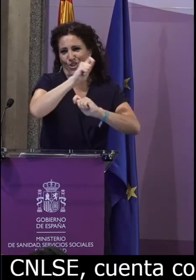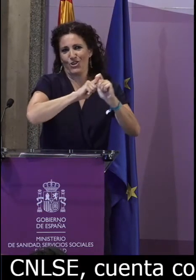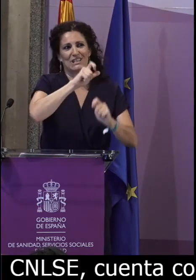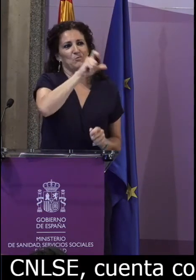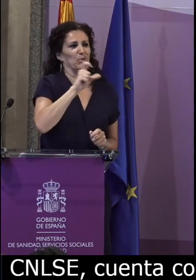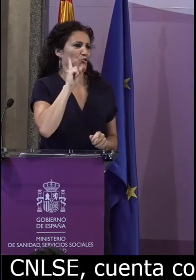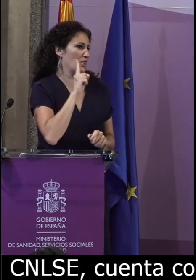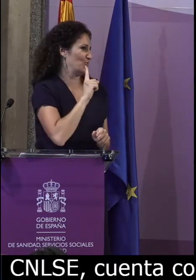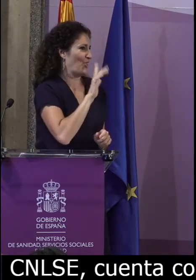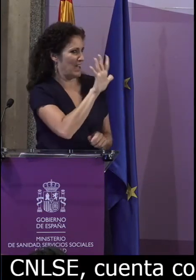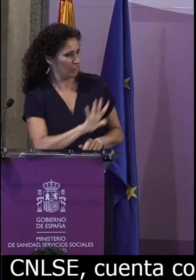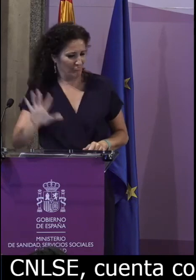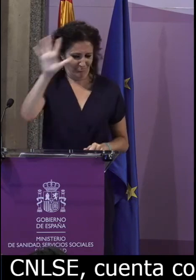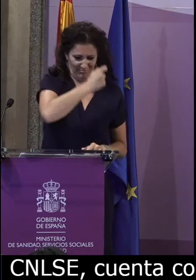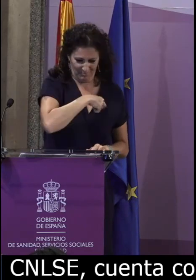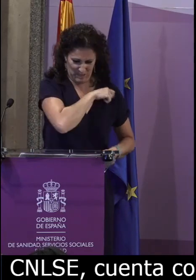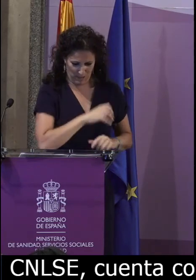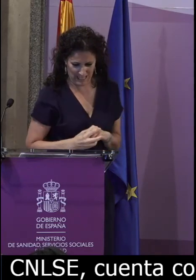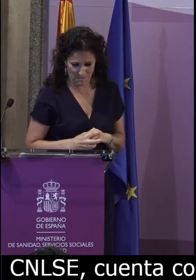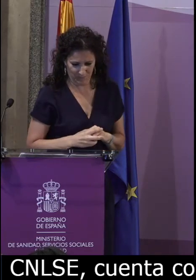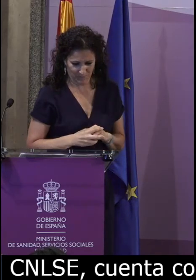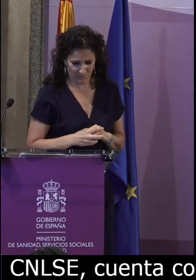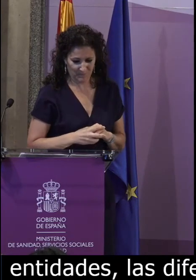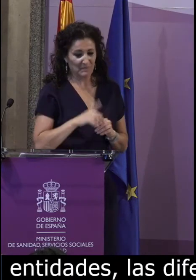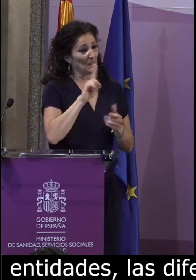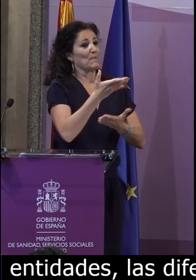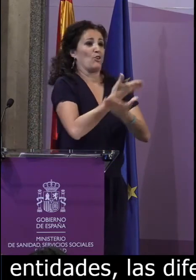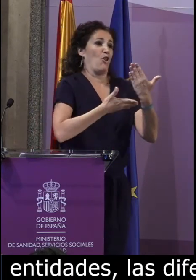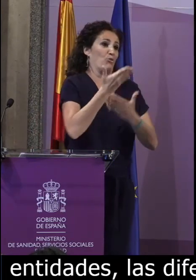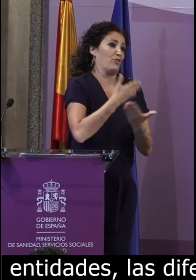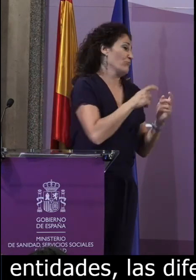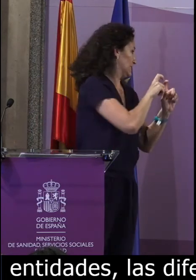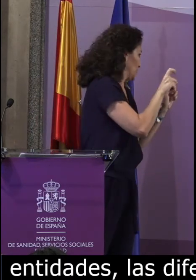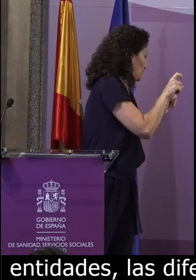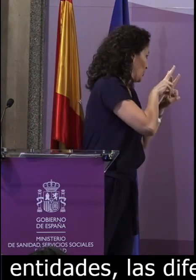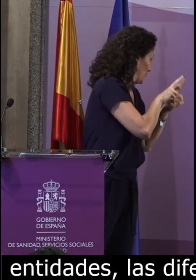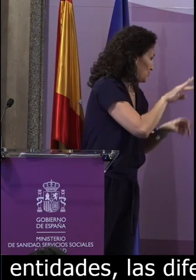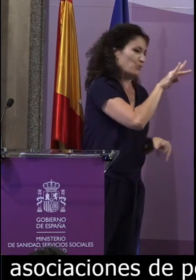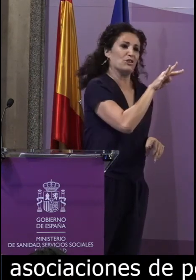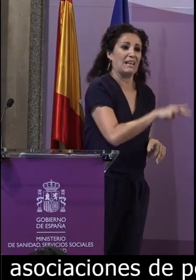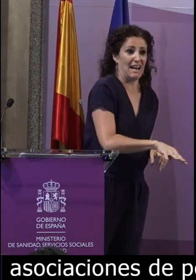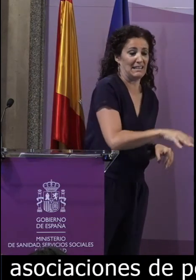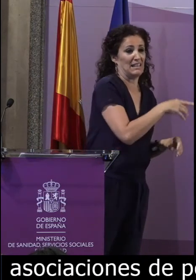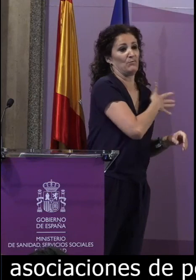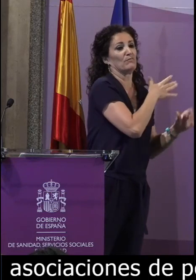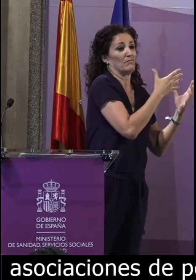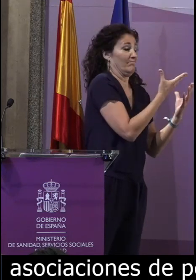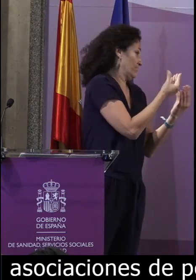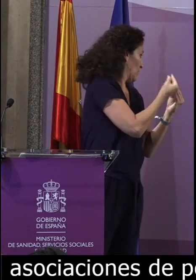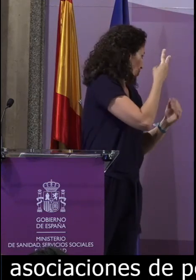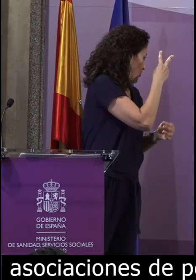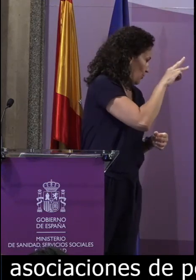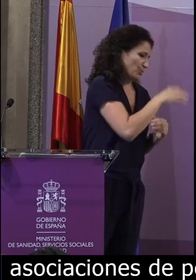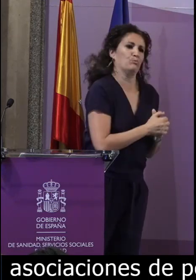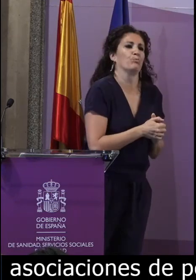con las diferentes federaciones y asociaciones de personas sordas de todo el territorio nacional, como no, con el Instituto